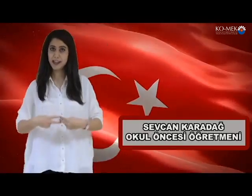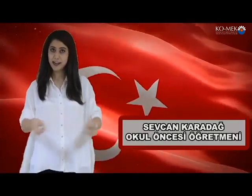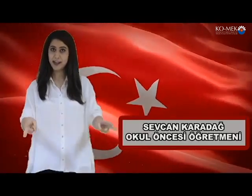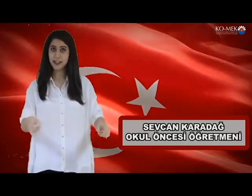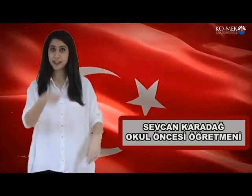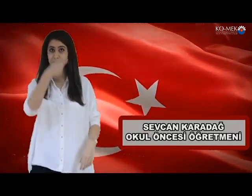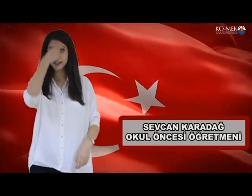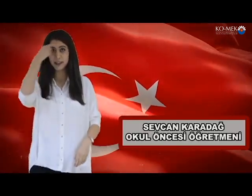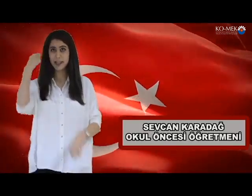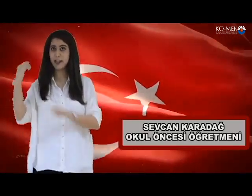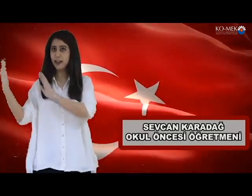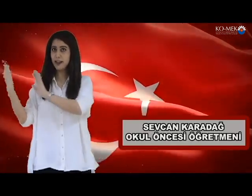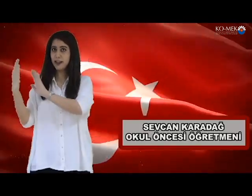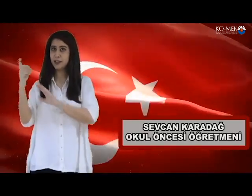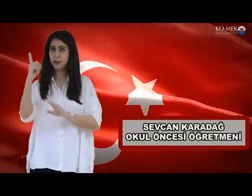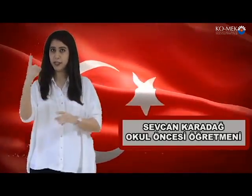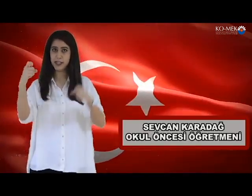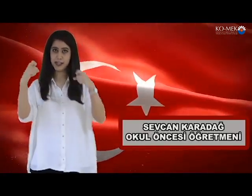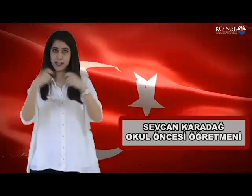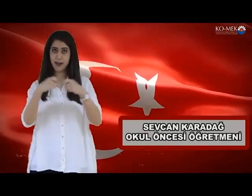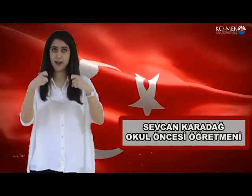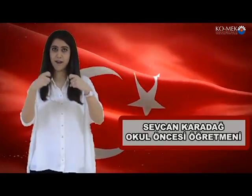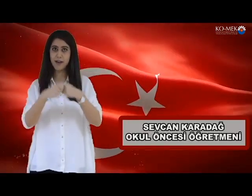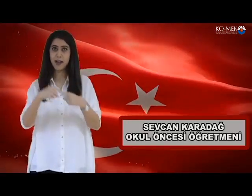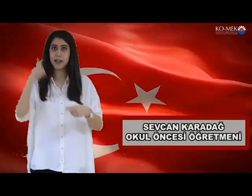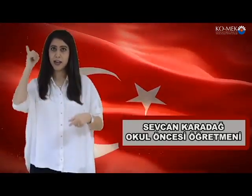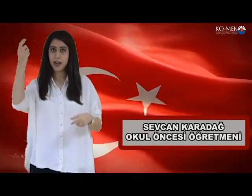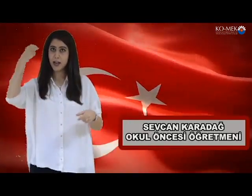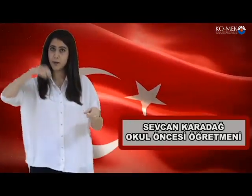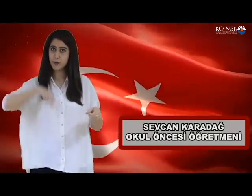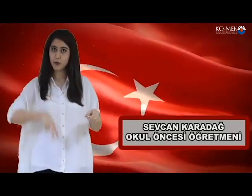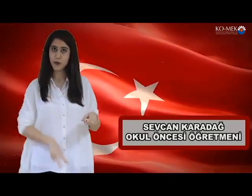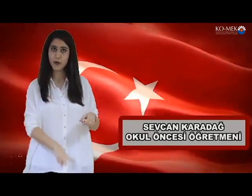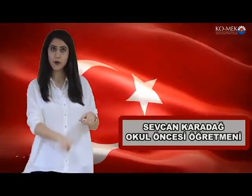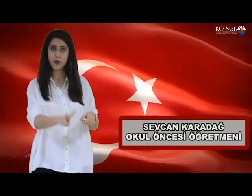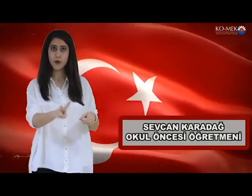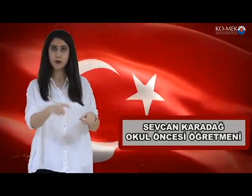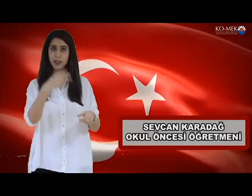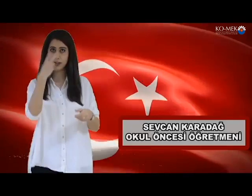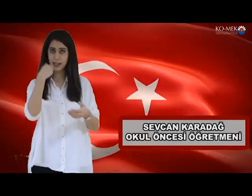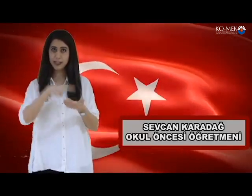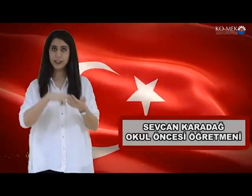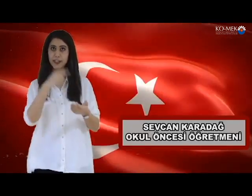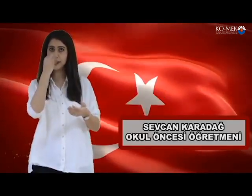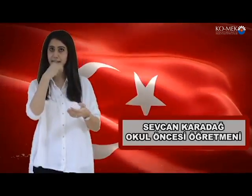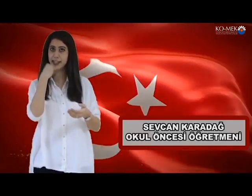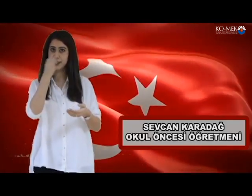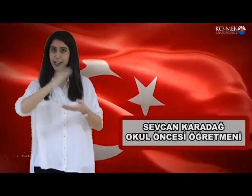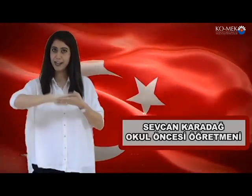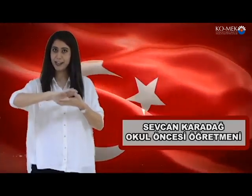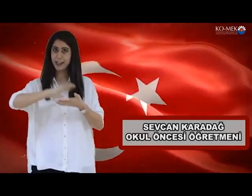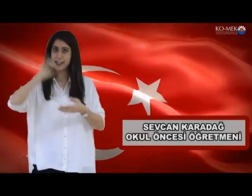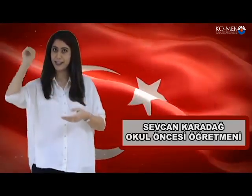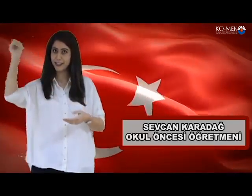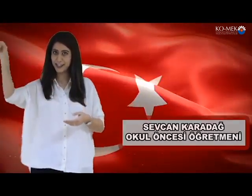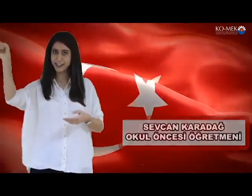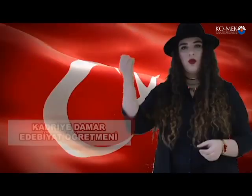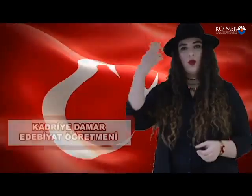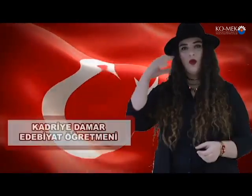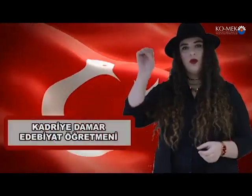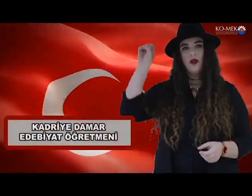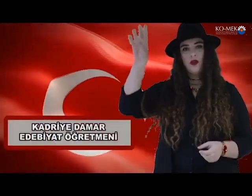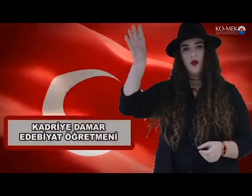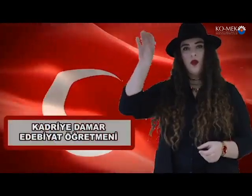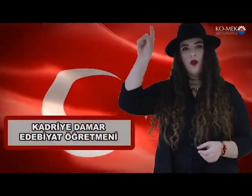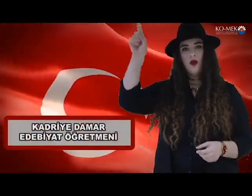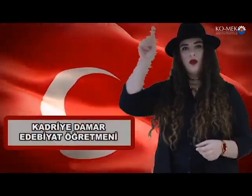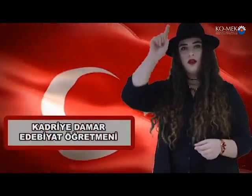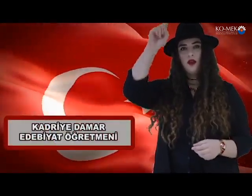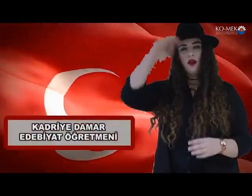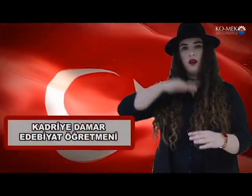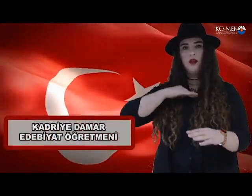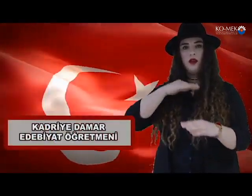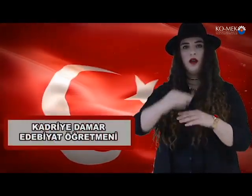yurdum,